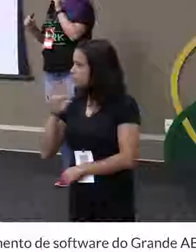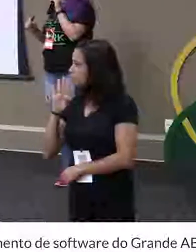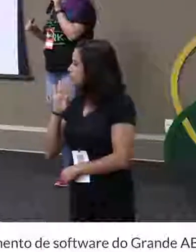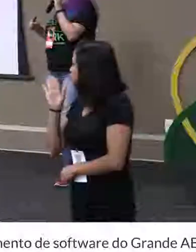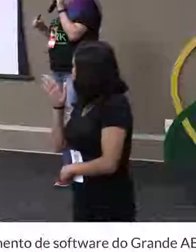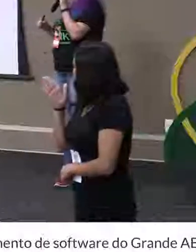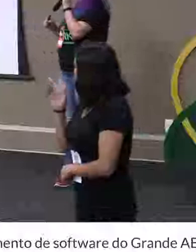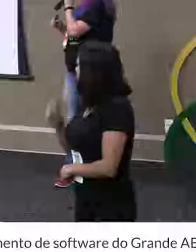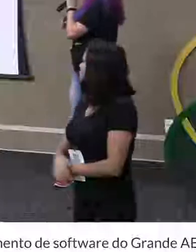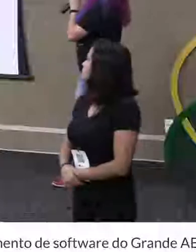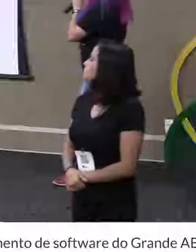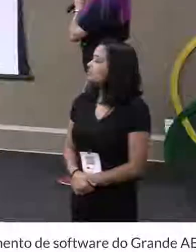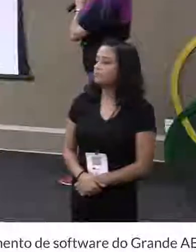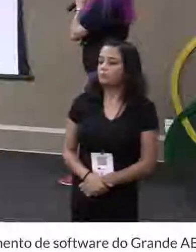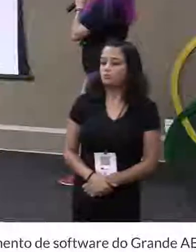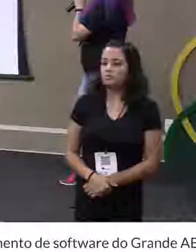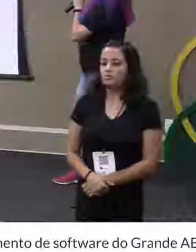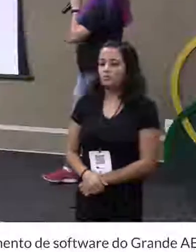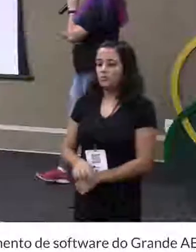o moço ali. Beleza.